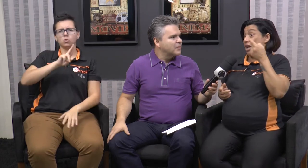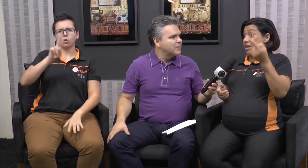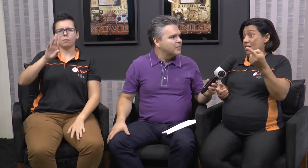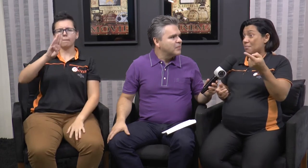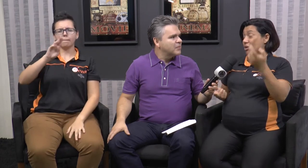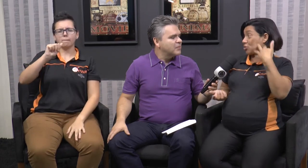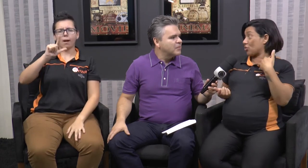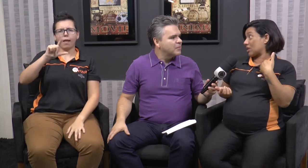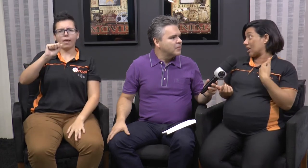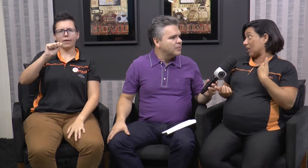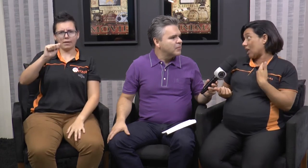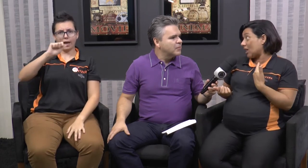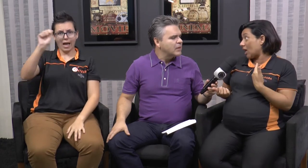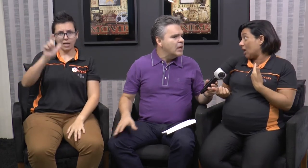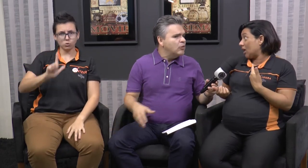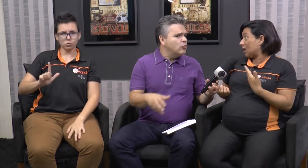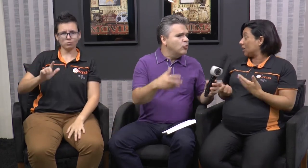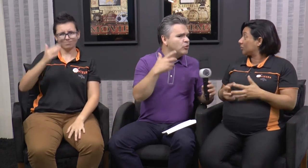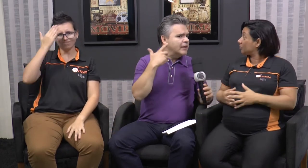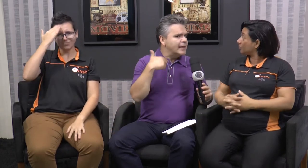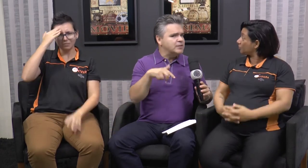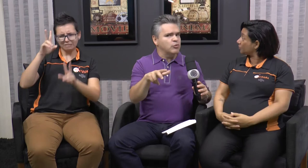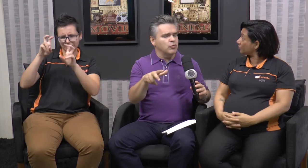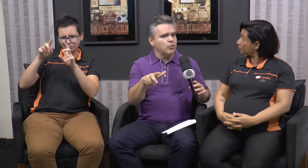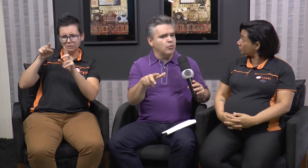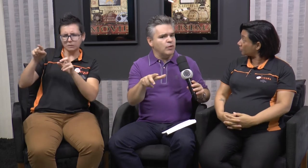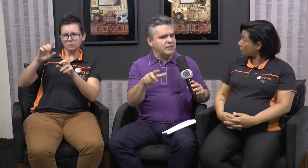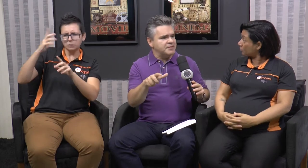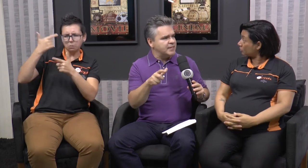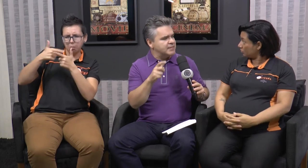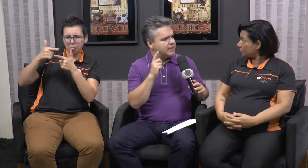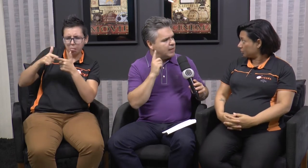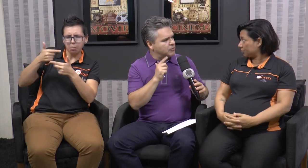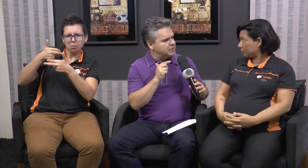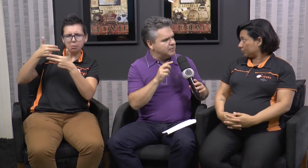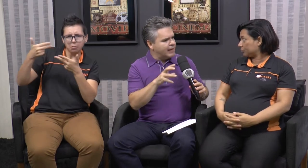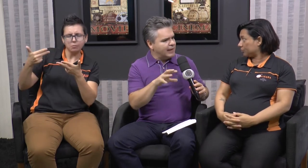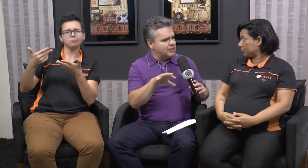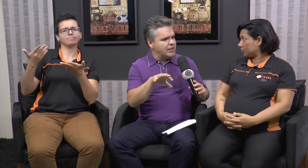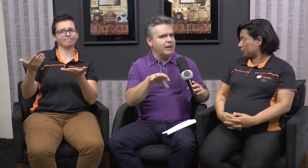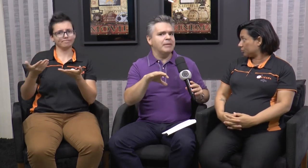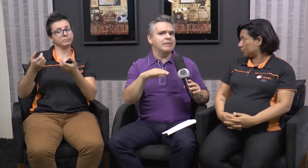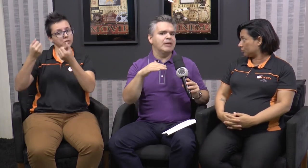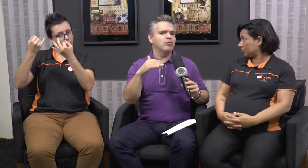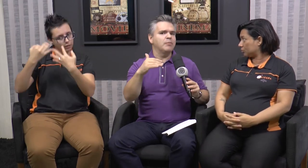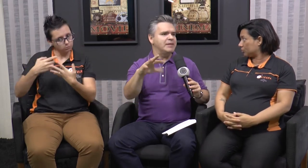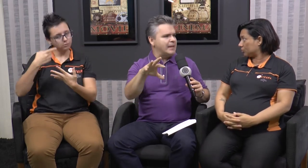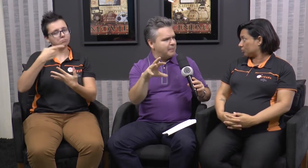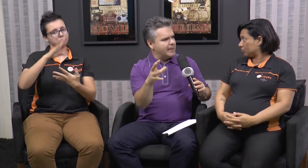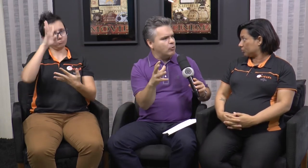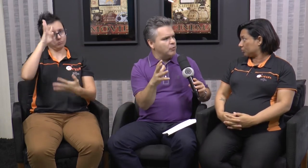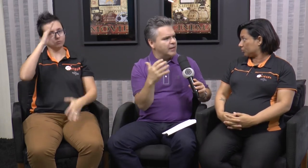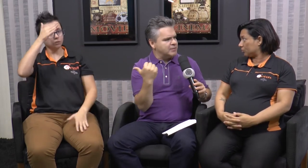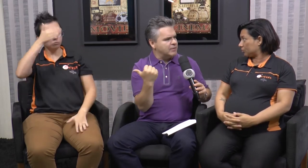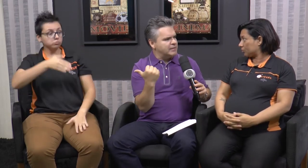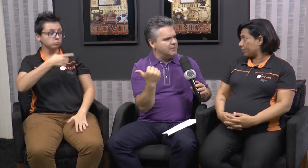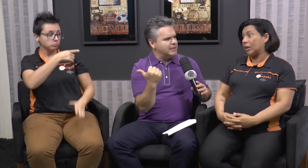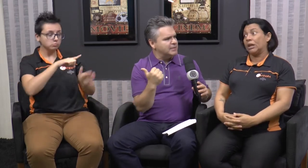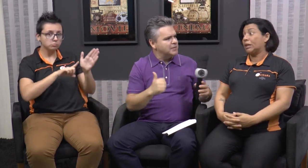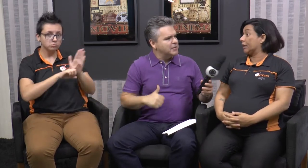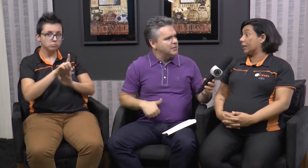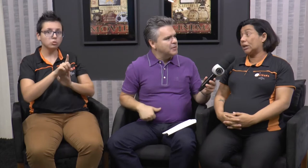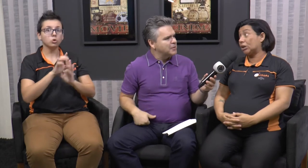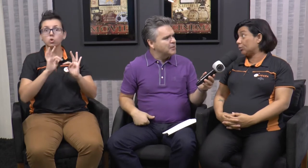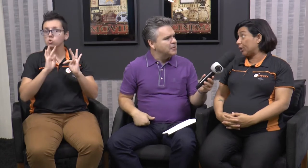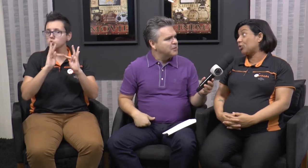veem, mas não conseguem entender. Todo mundo que nasce com a deficiência auditiva, ele já naturalmente aprende a comunicação das